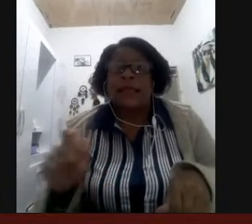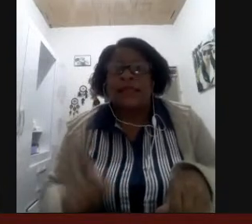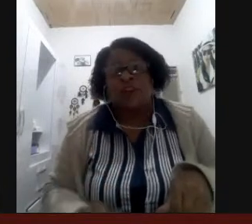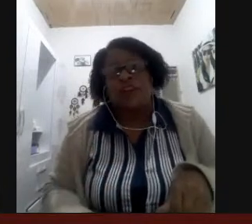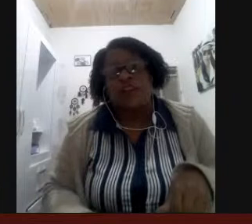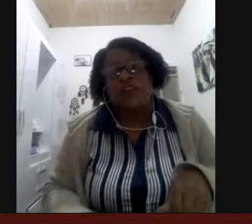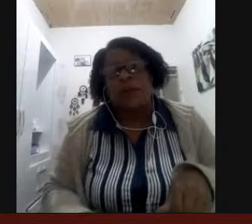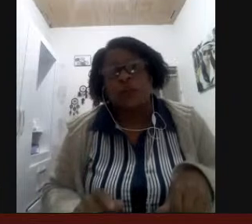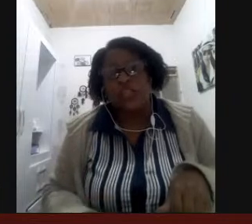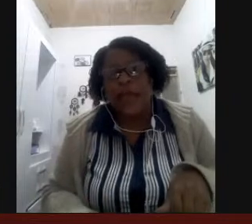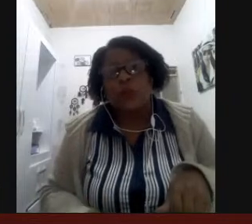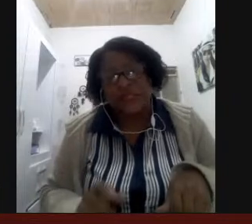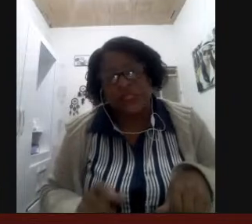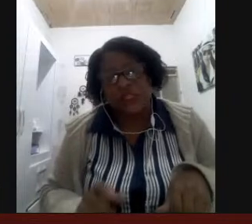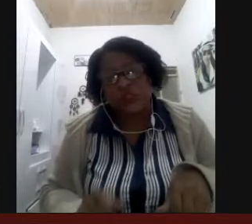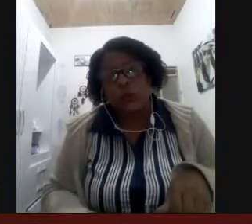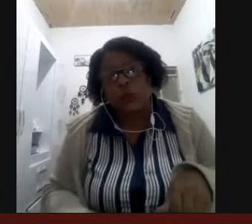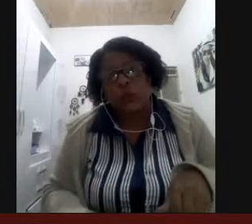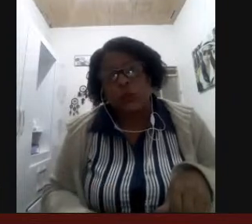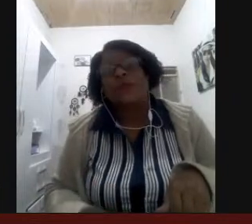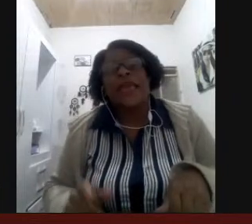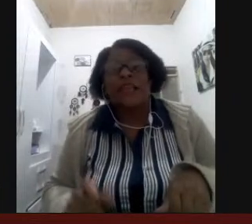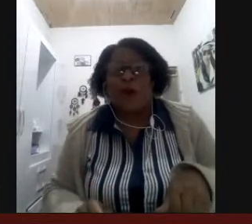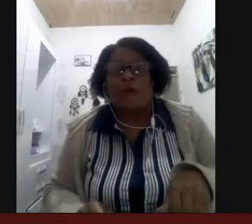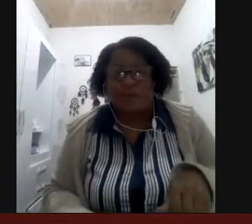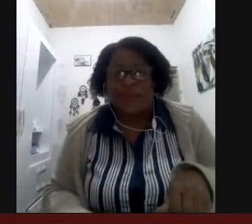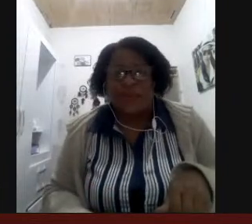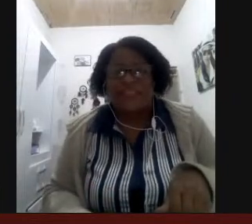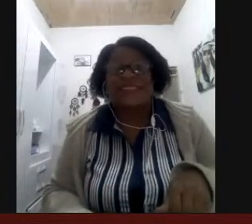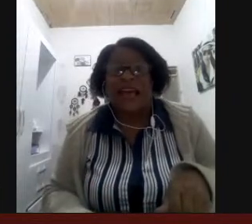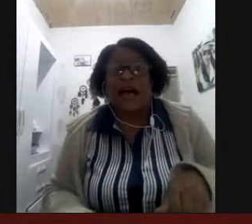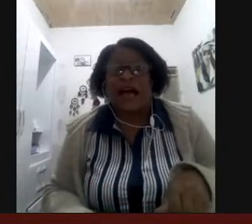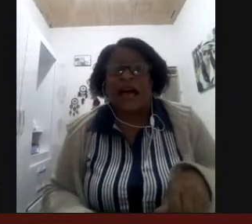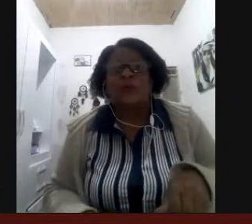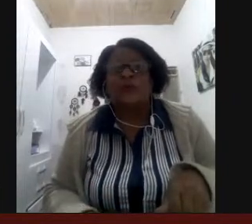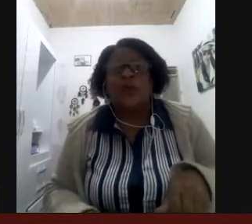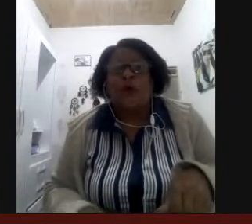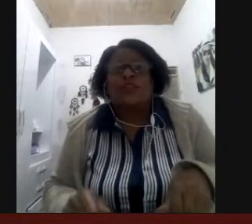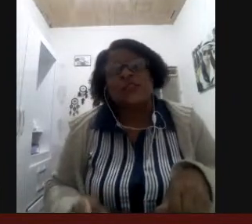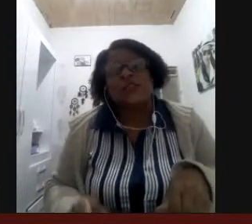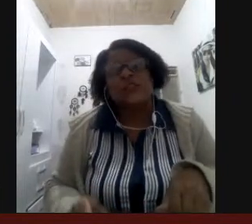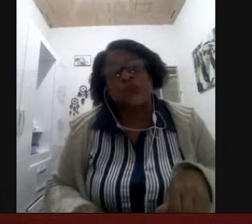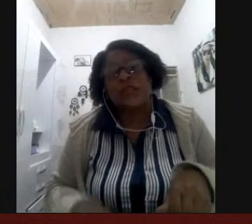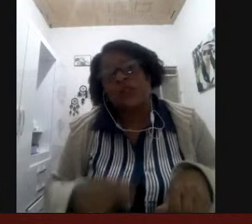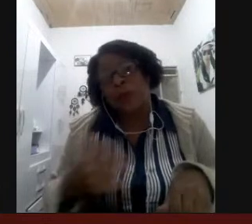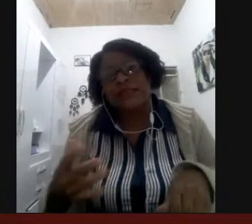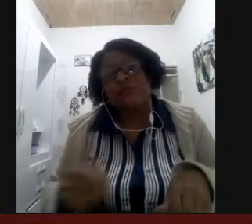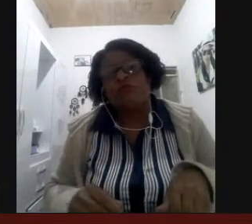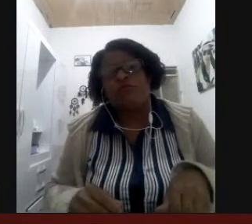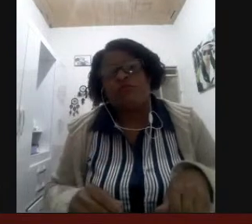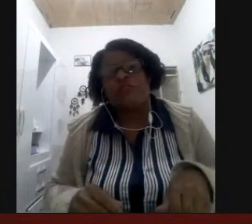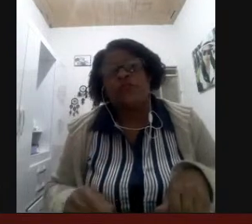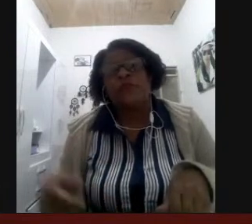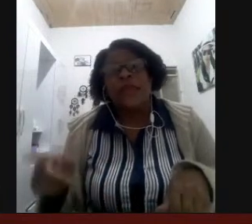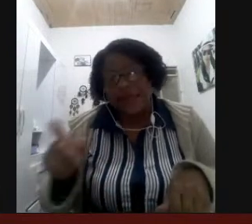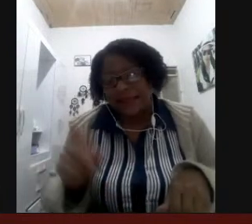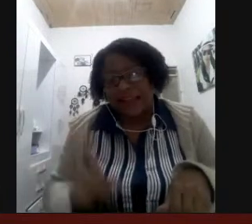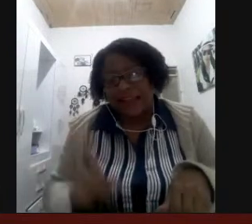desenvolvemos um projeto para esse surdo ele foi alfabetizado hoje esse surdo é super desenvolvido e através